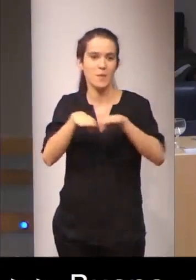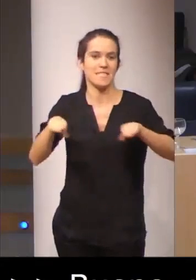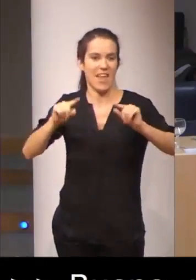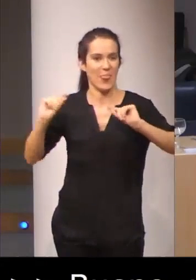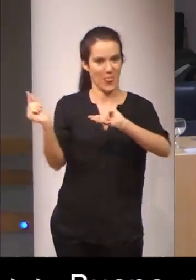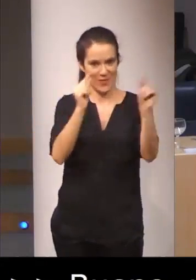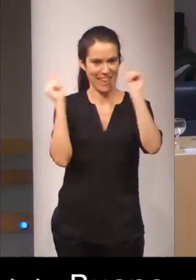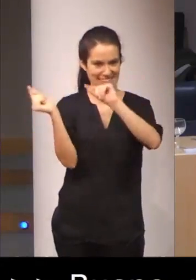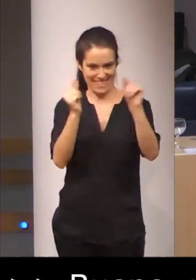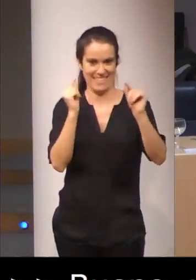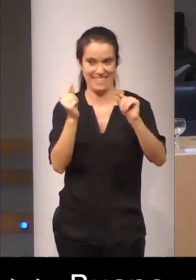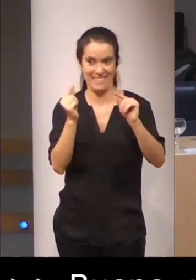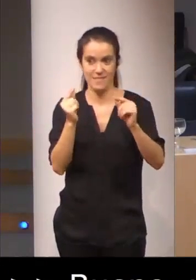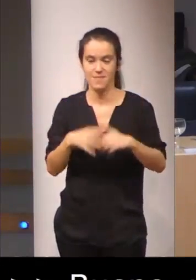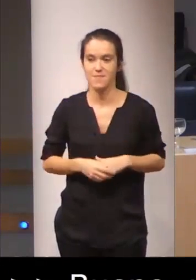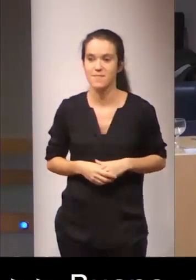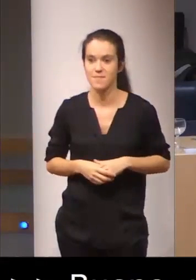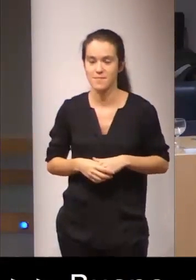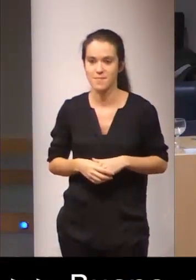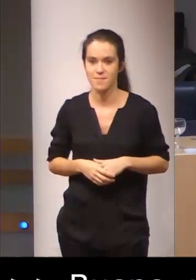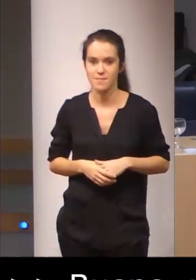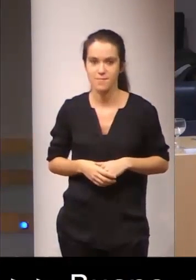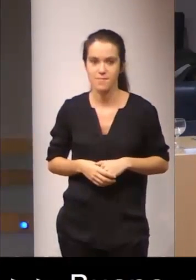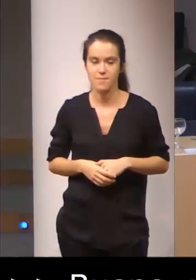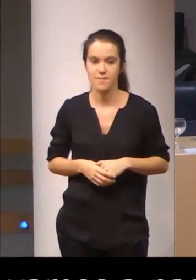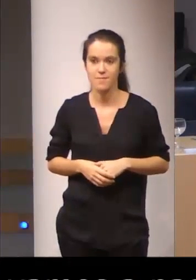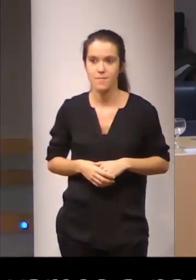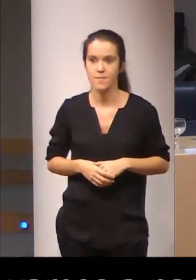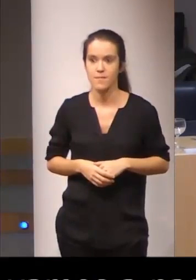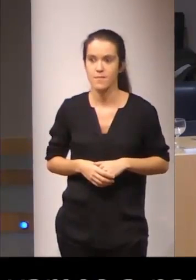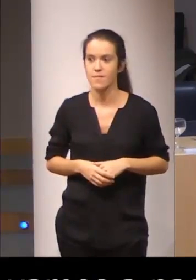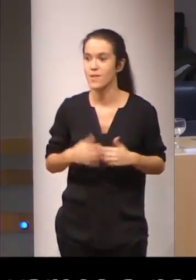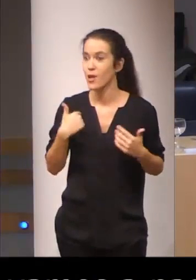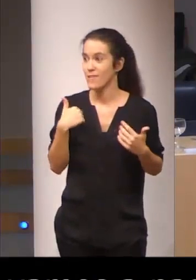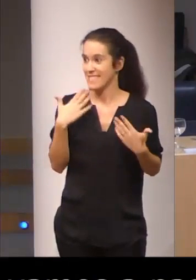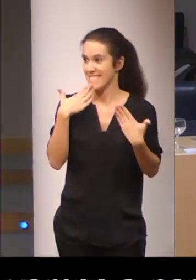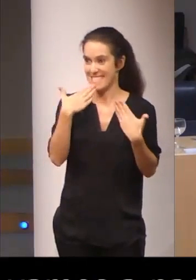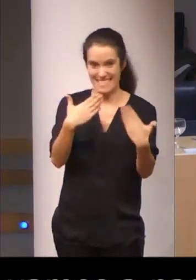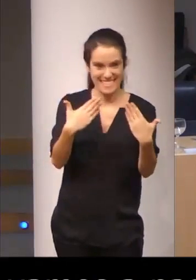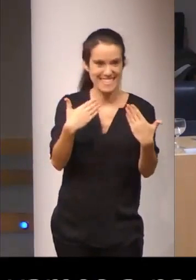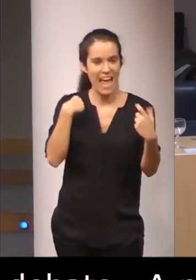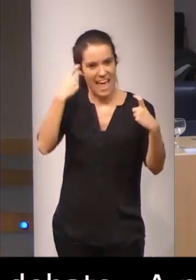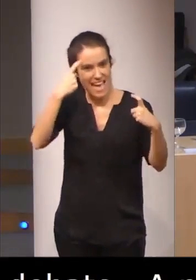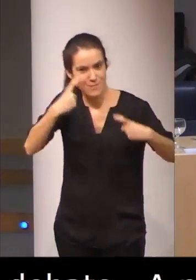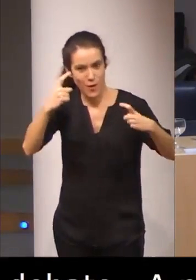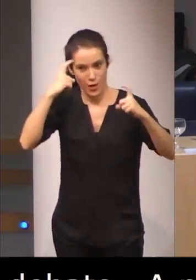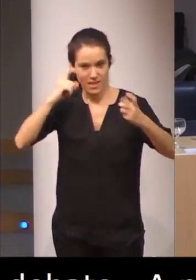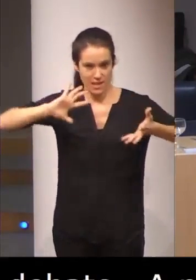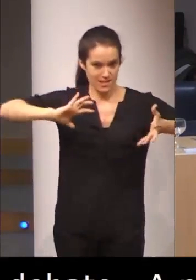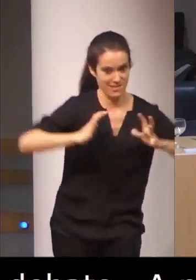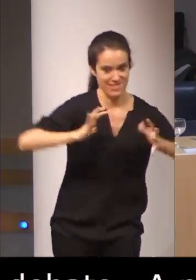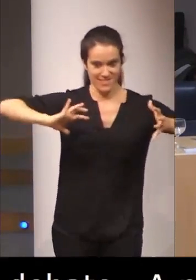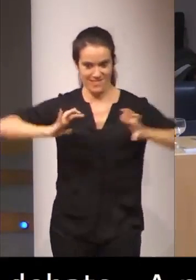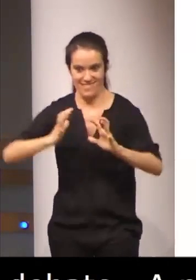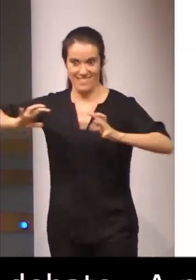porque, bueno, a pesar de que agradezco un montón todos los esfuerzos hechos para intentar condensar tanta sabiduría y